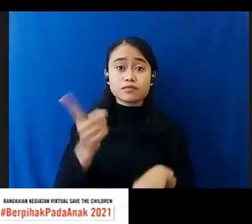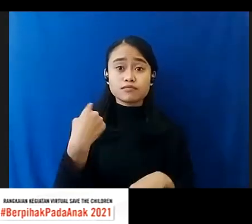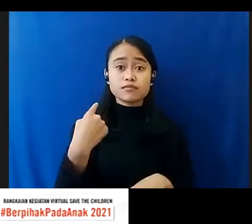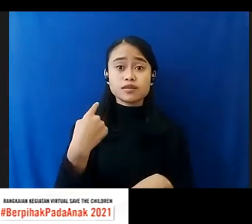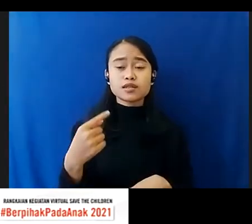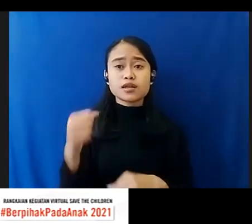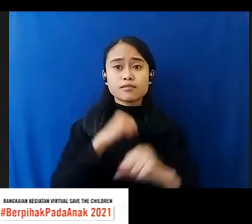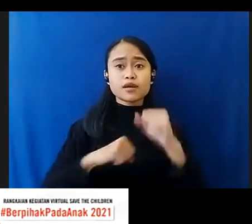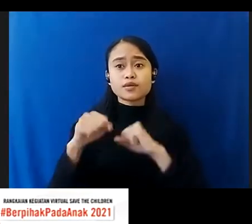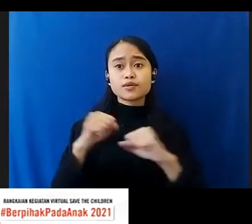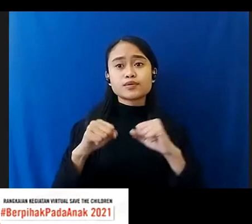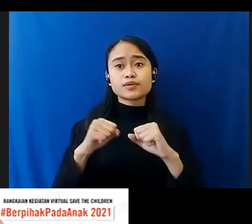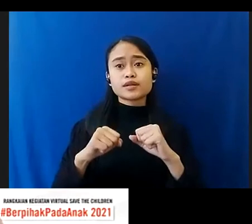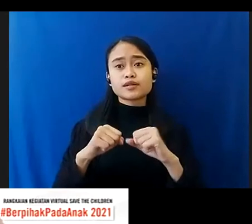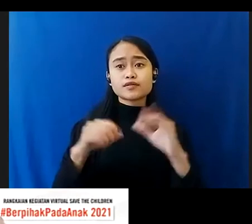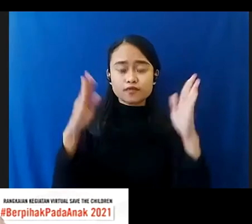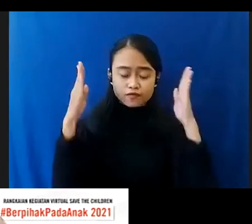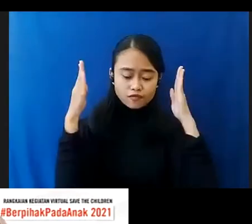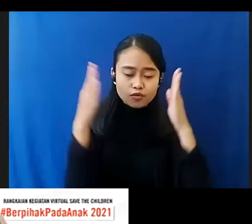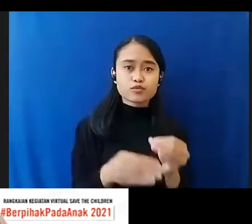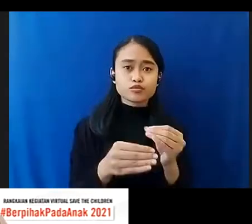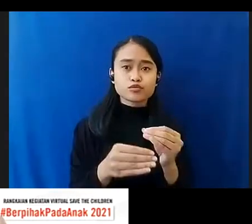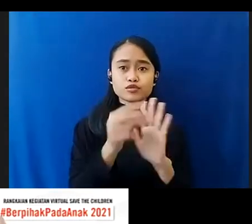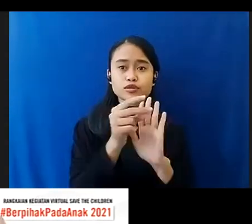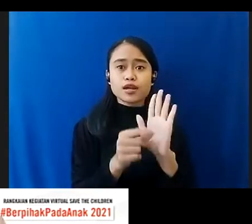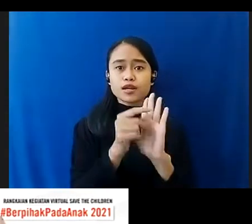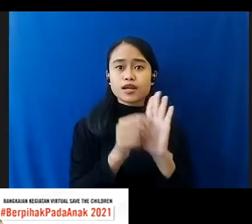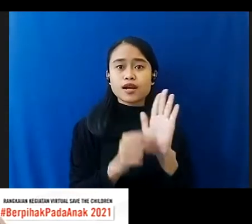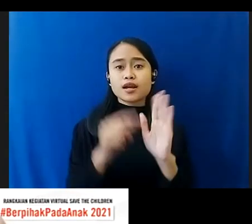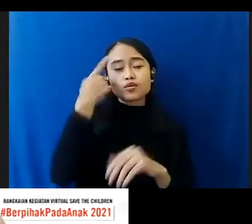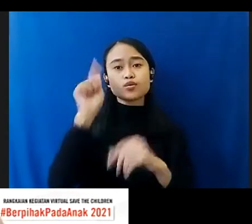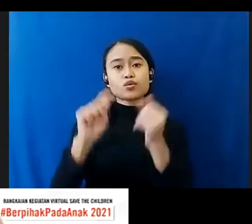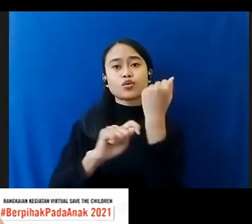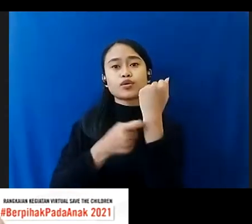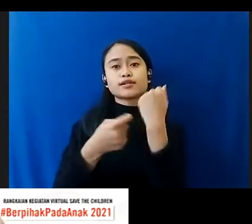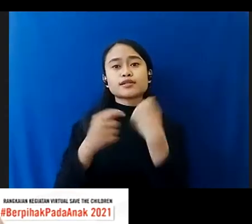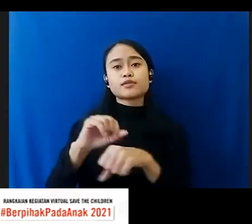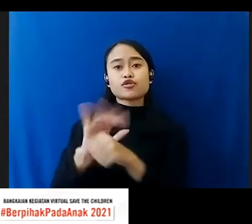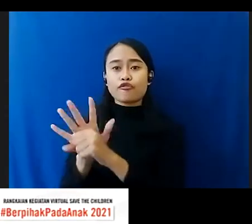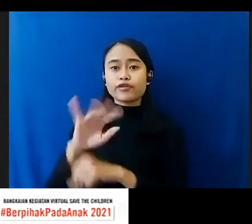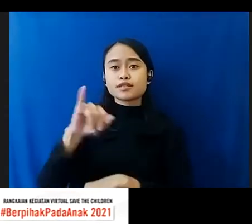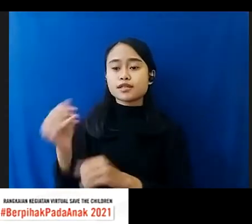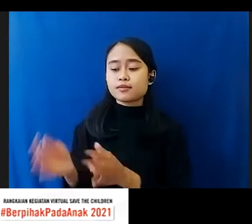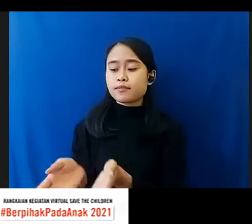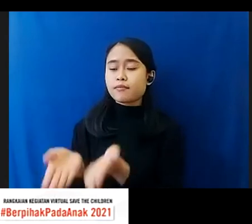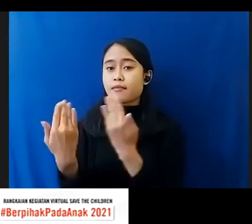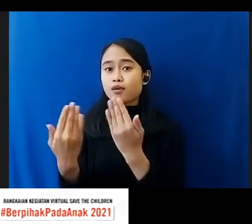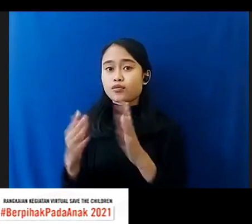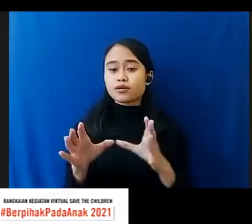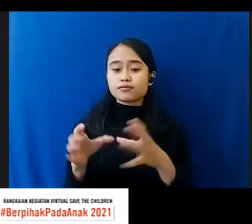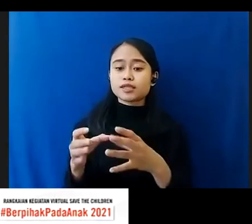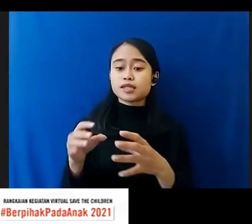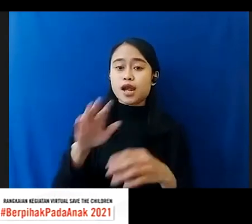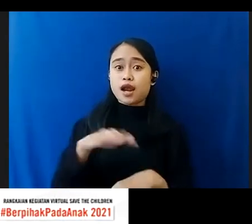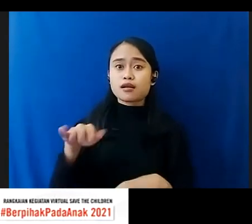Refocusing Anggaran Fokus Ke Respon COVID Sehingga Pembangunan Bidang Anak Di Semua Aspek